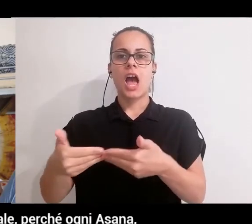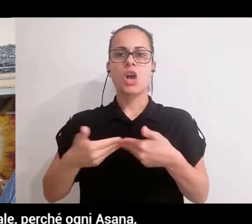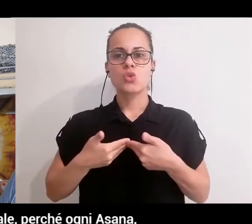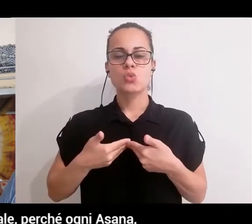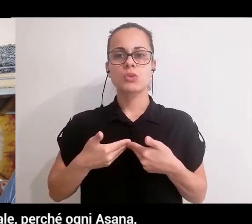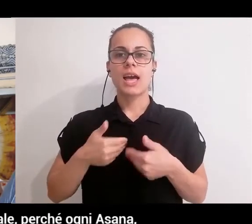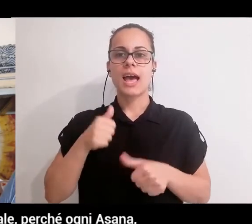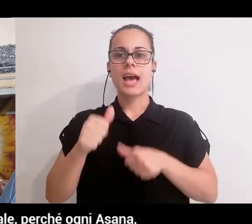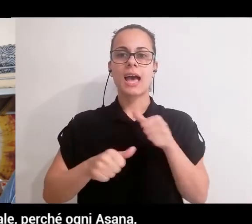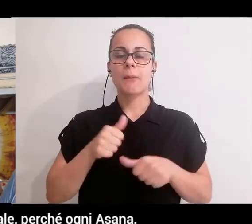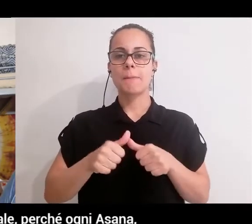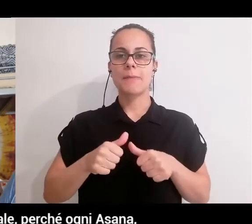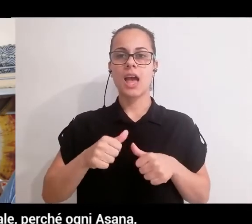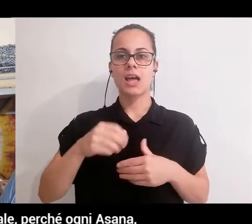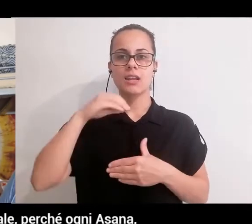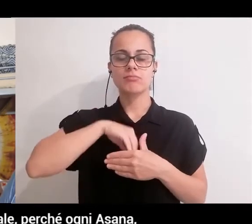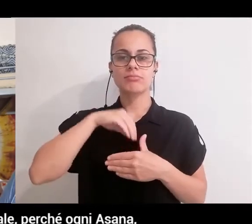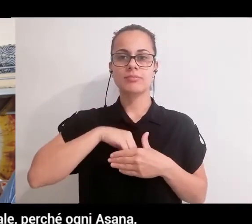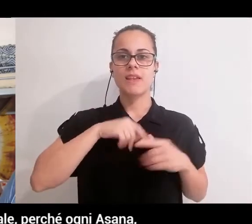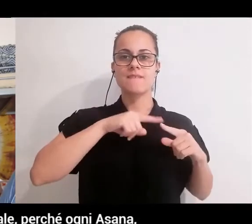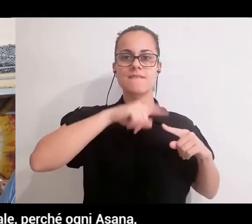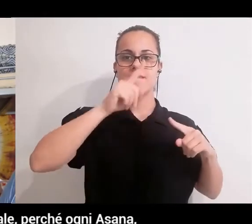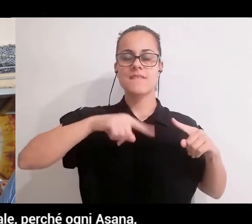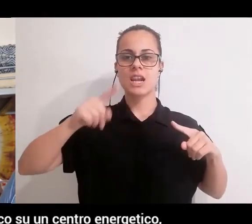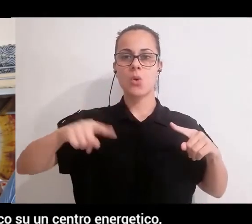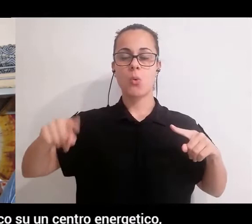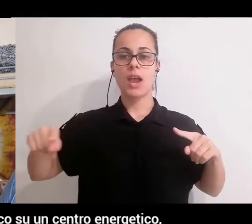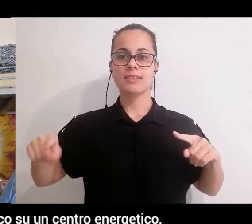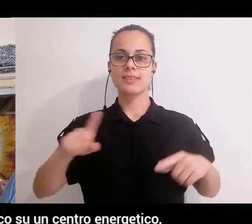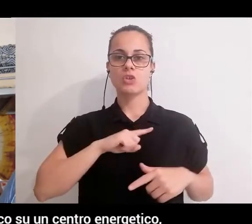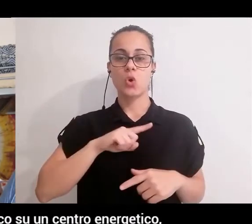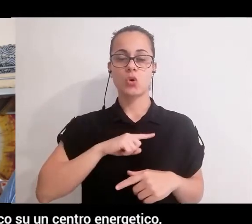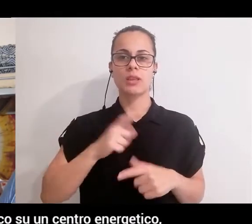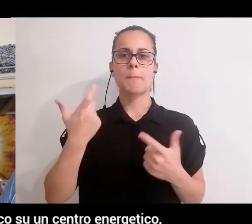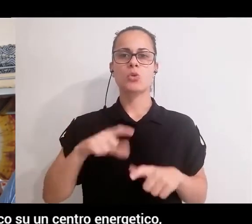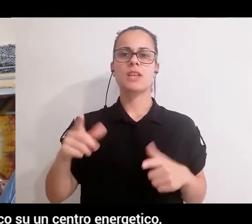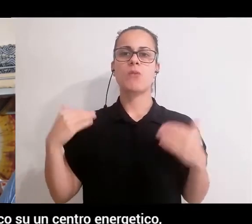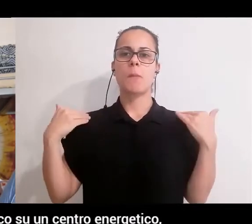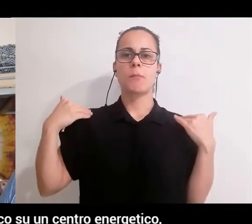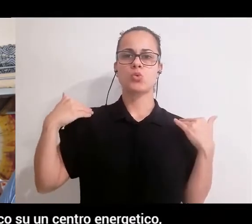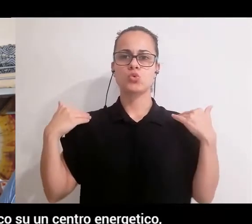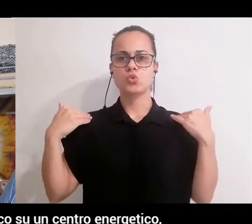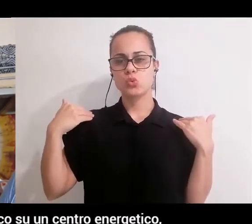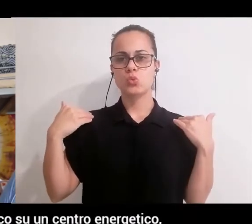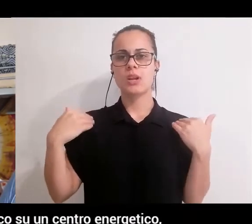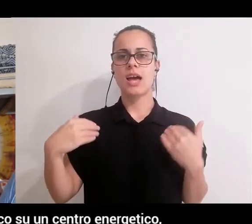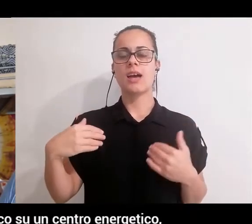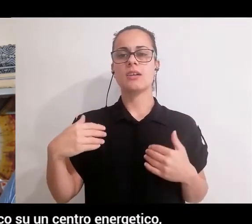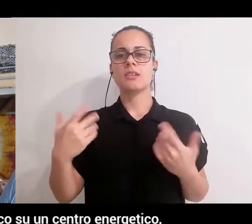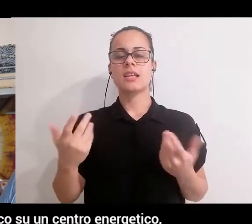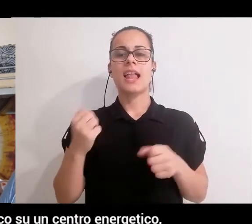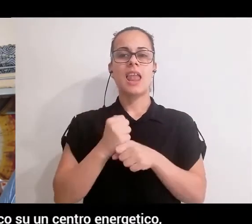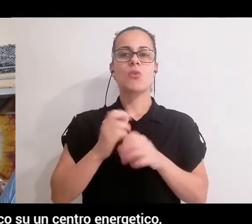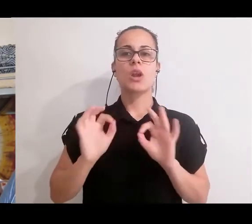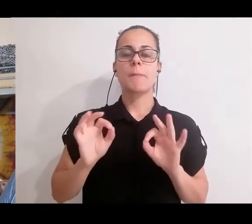a cambiare la nostra frequenza vibrazionale, perché ogni asana, ogni postura yoga, lavora in modo specifico su un